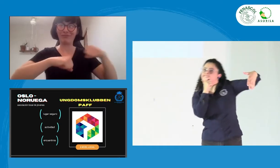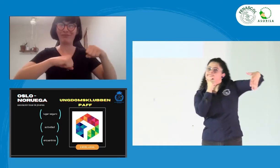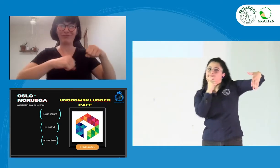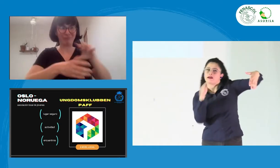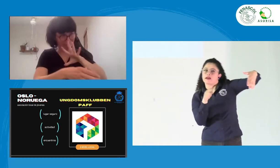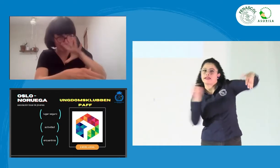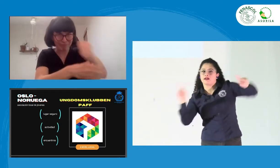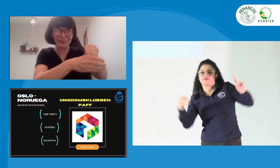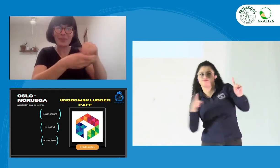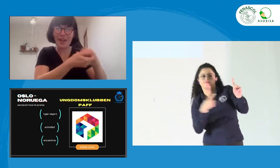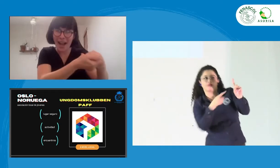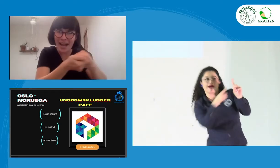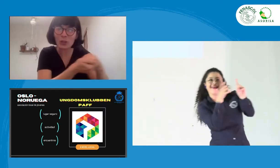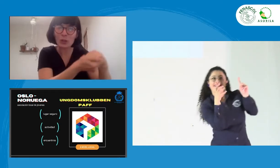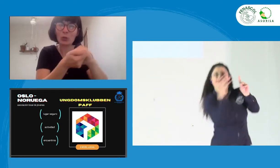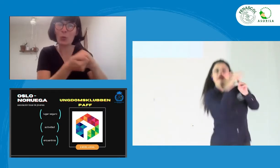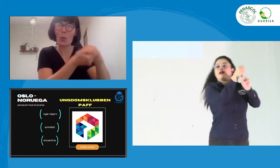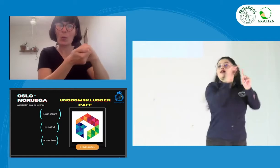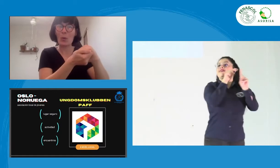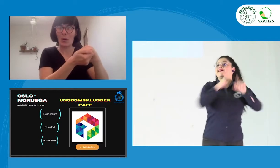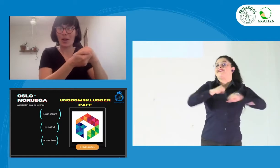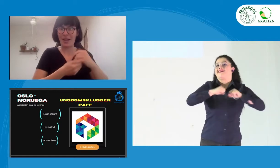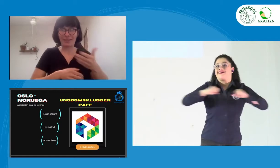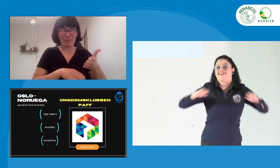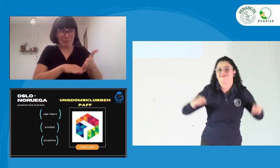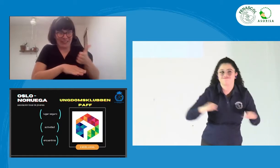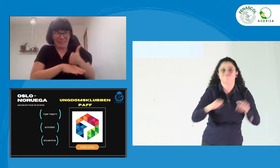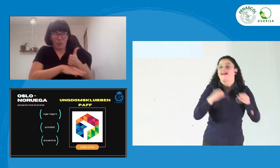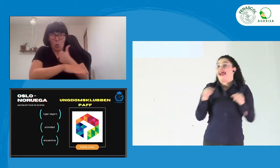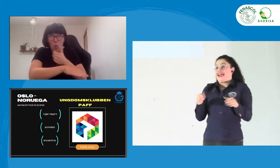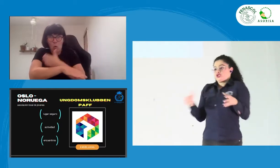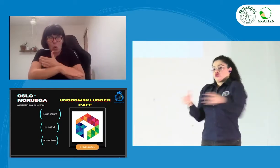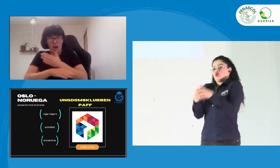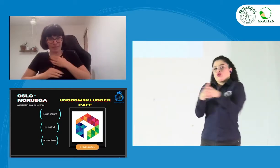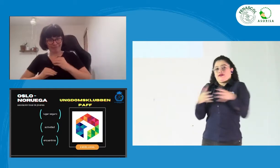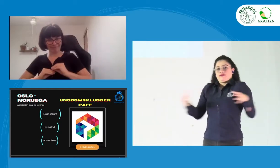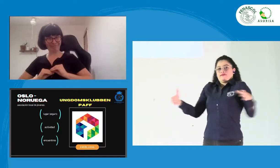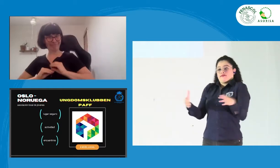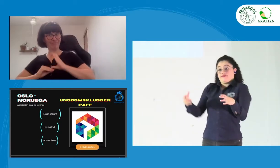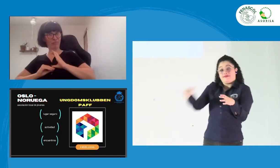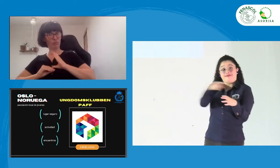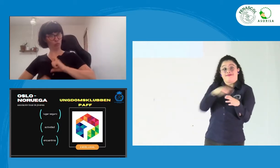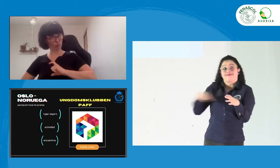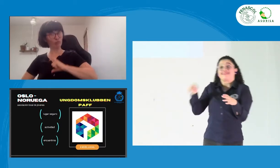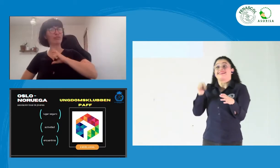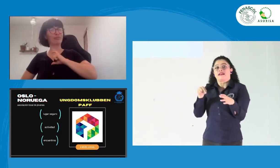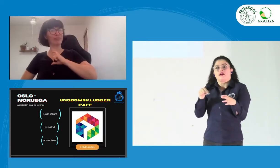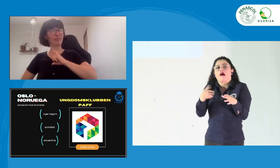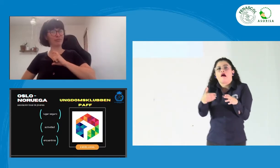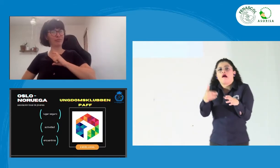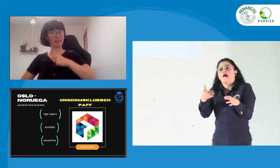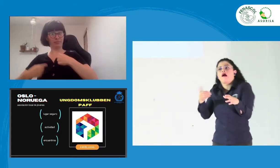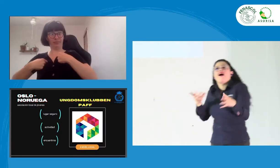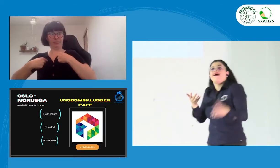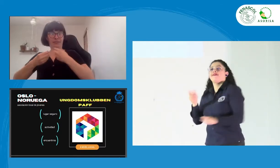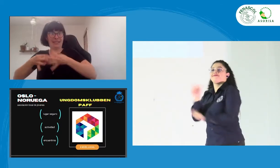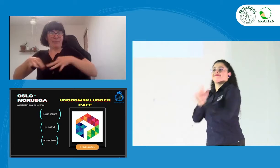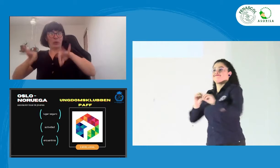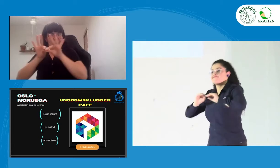pues nosotros podemos hacer esa incidencia, podemos estar allí, podemos buscar el asociacionismo y que todos nosotros,